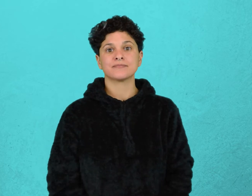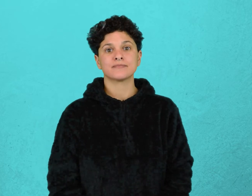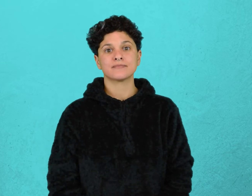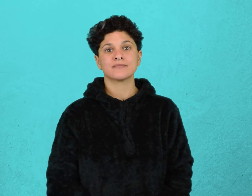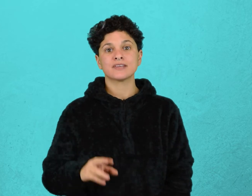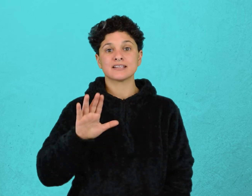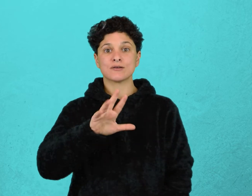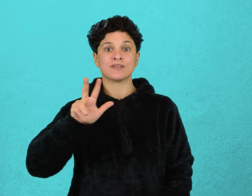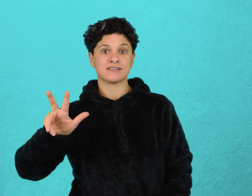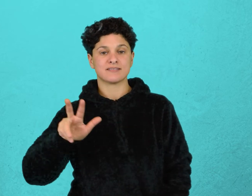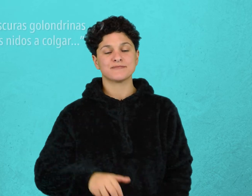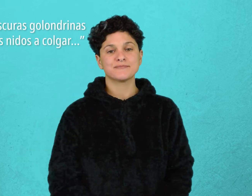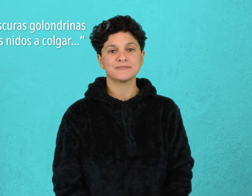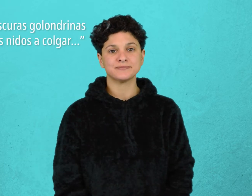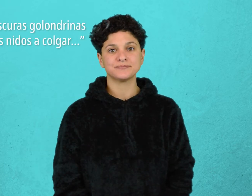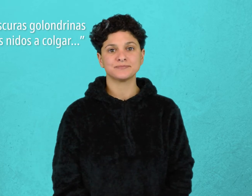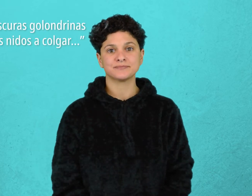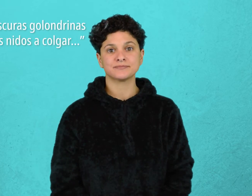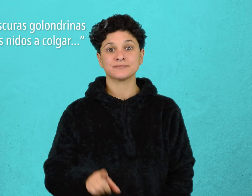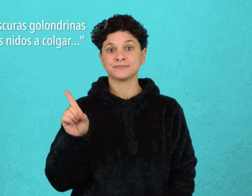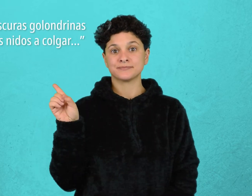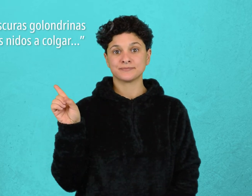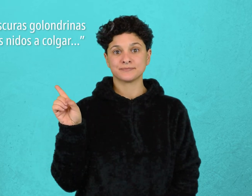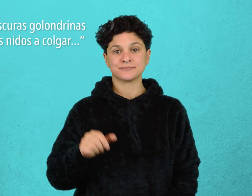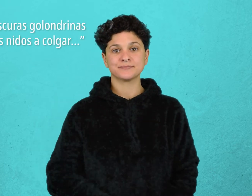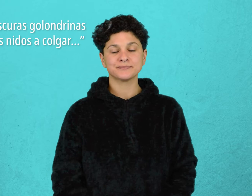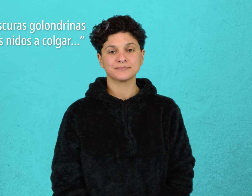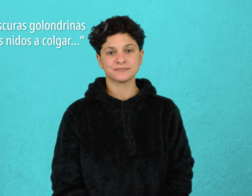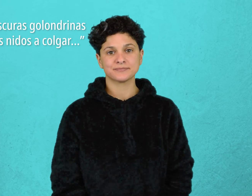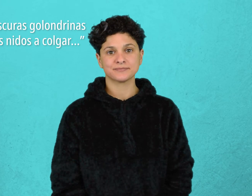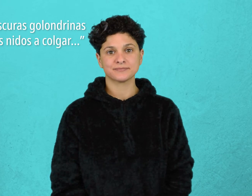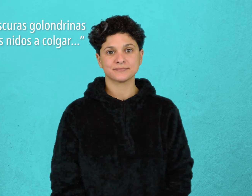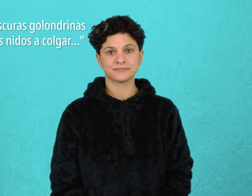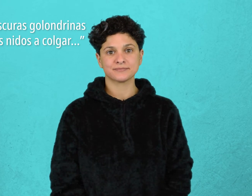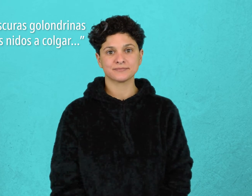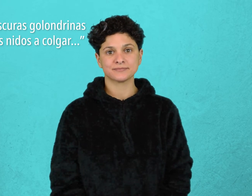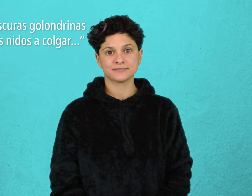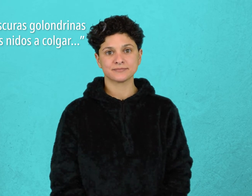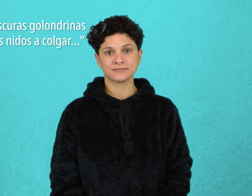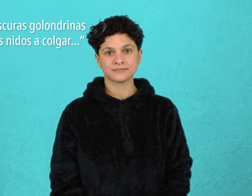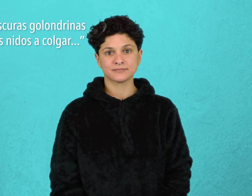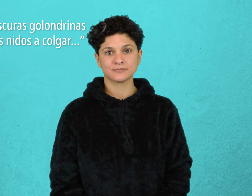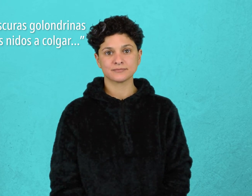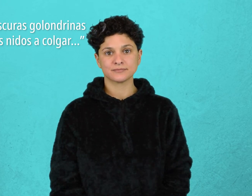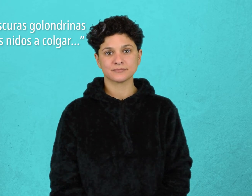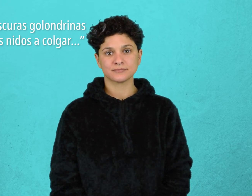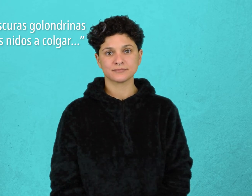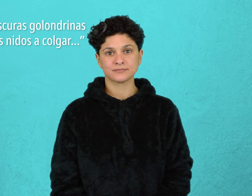volverán las oscuras golondrinas de tu balcón sus nidos a colgar